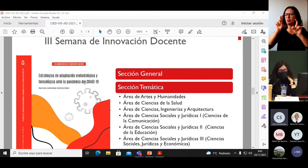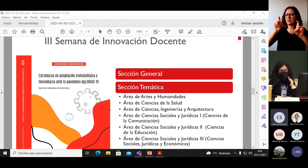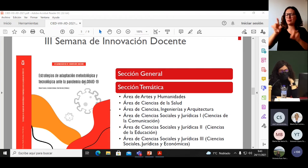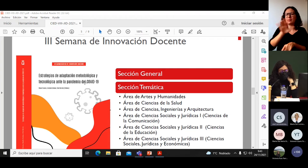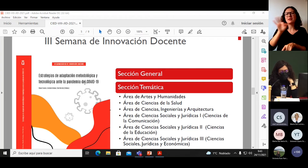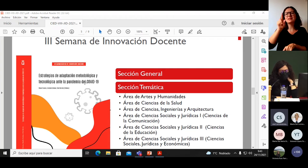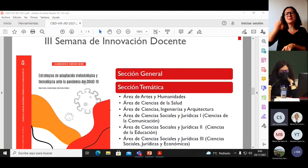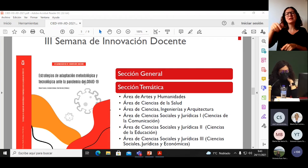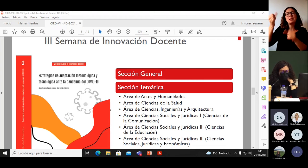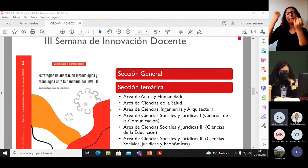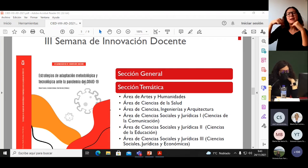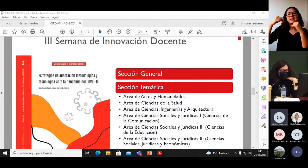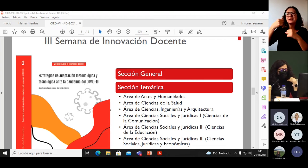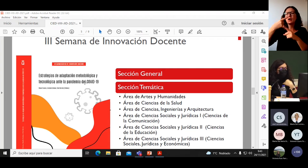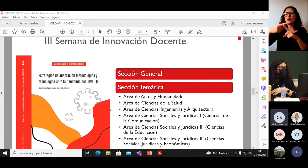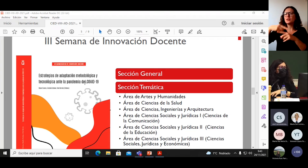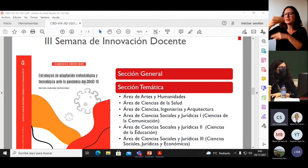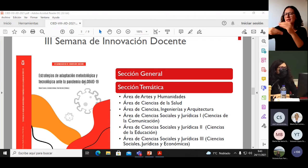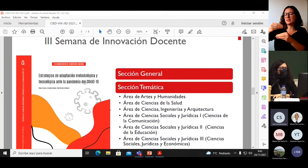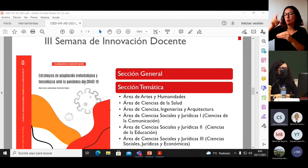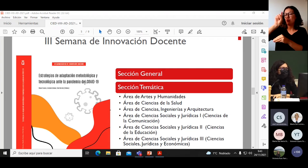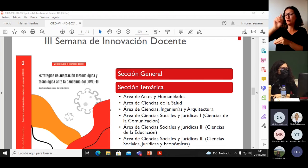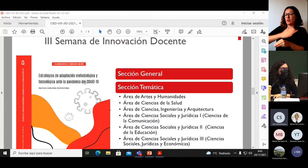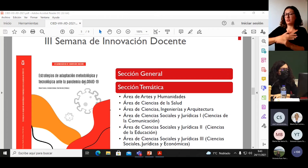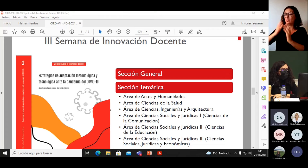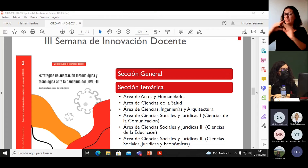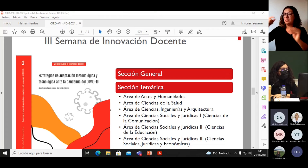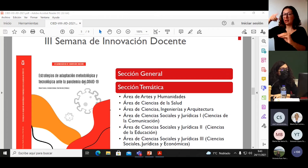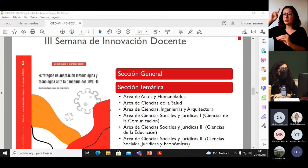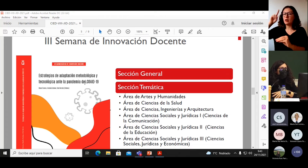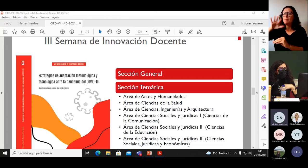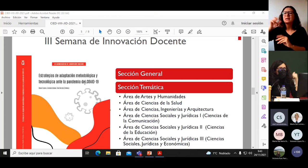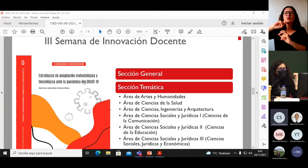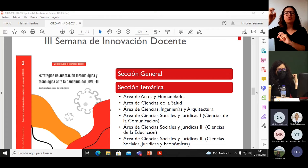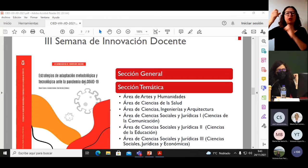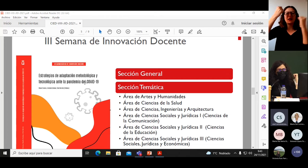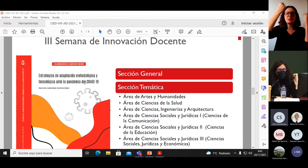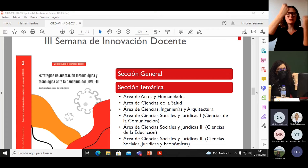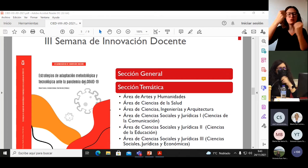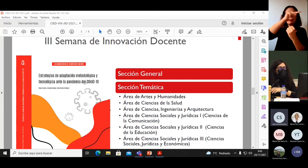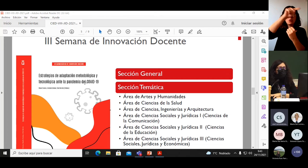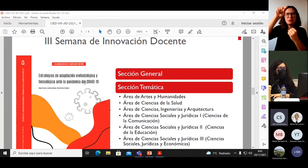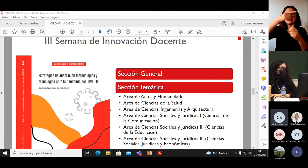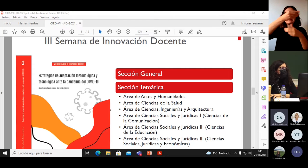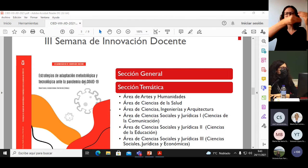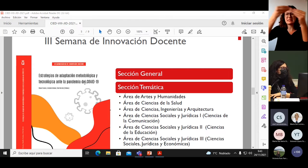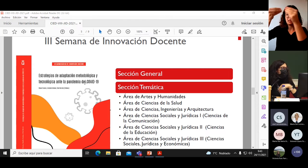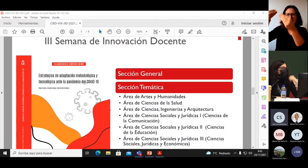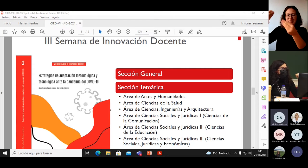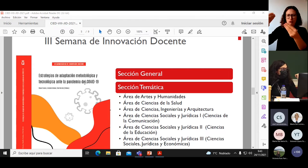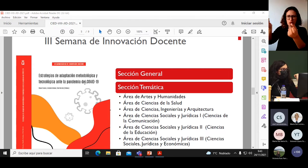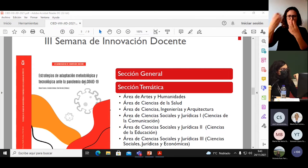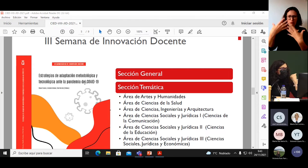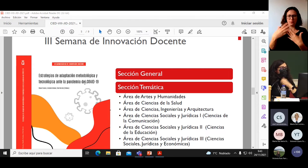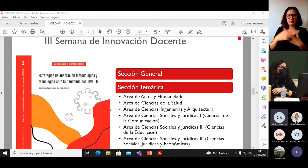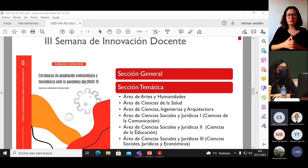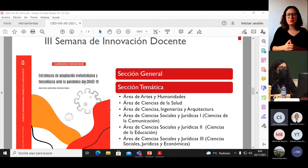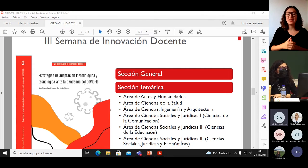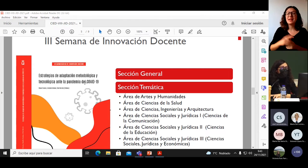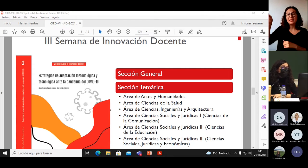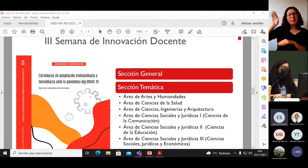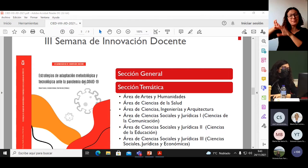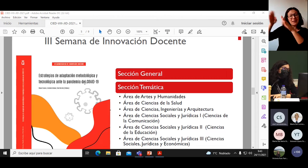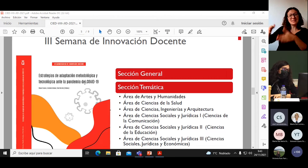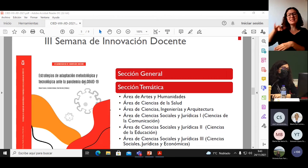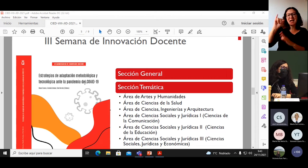docentes de la Universidad de Juan Carlos, como de otras instituciones. Hemos dejado algunos ejemplares en la mesa de arreglación. Hemos